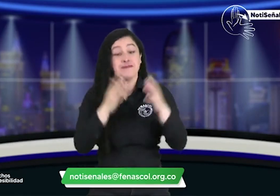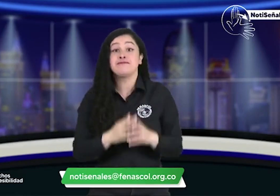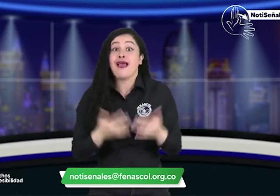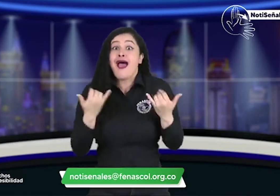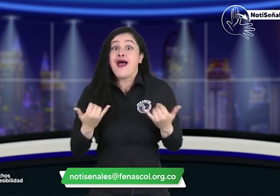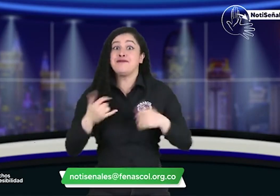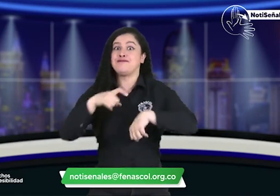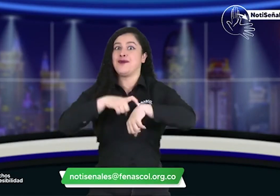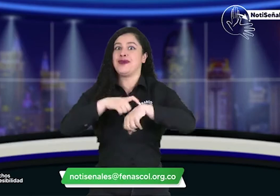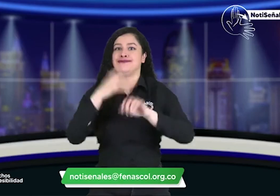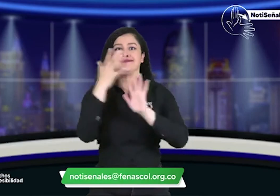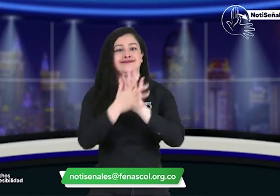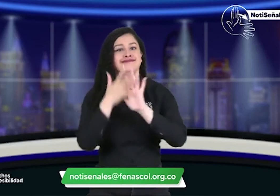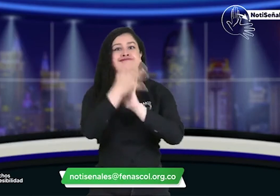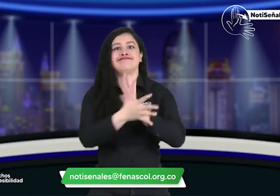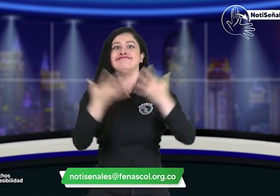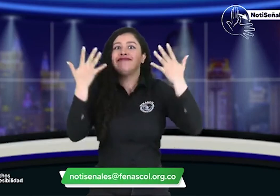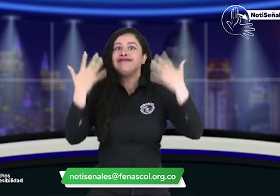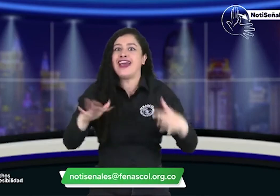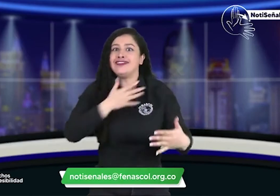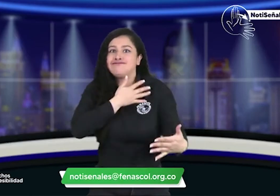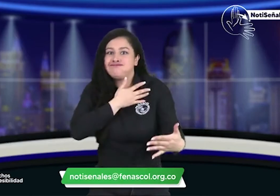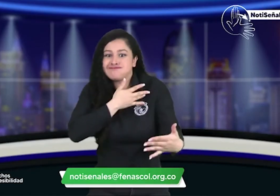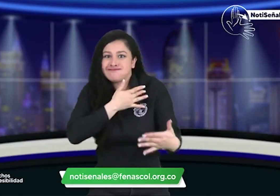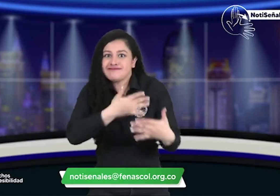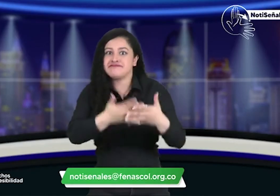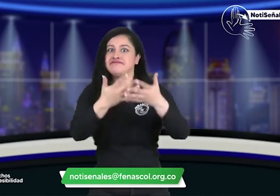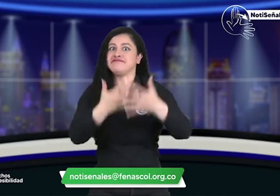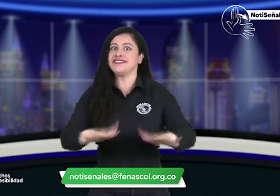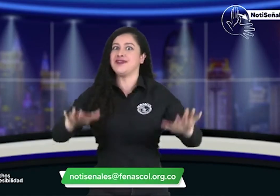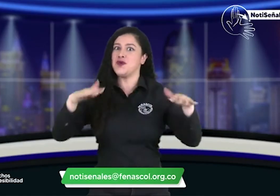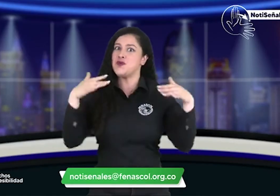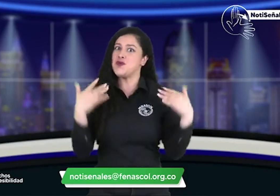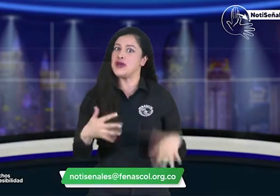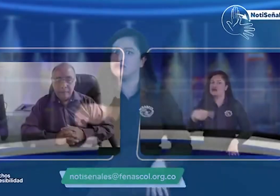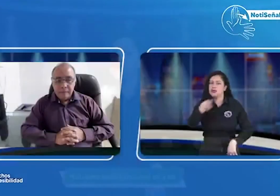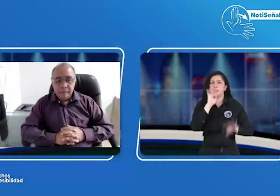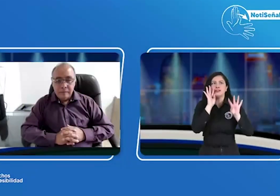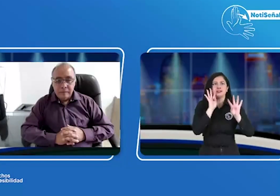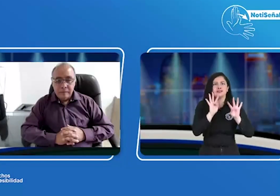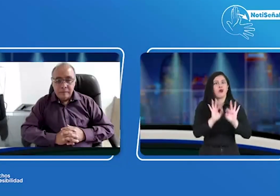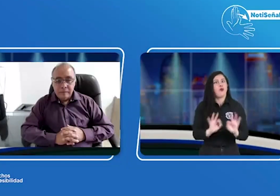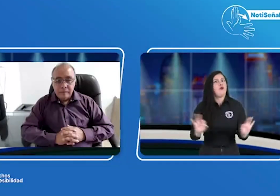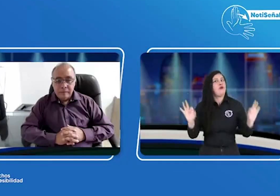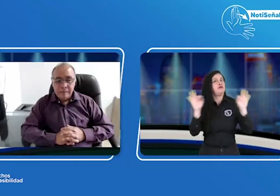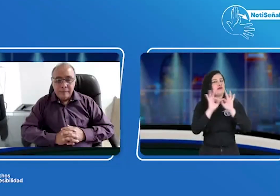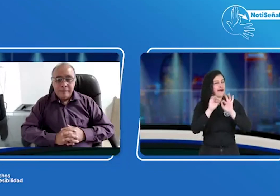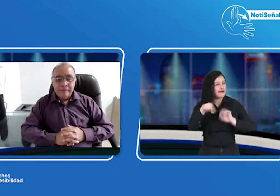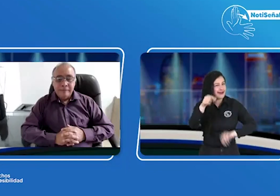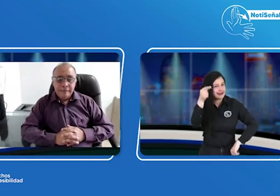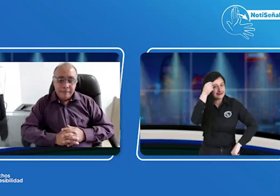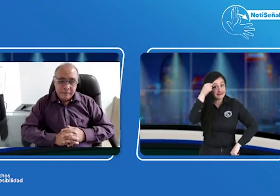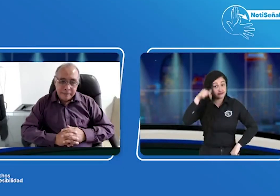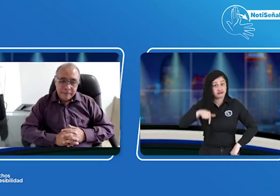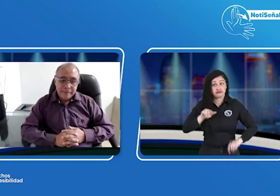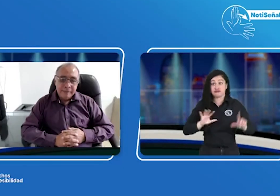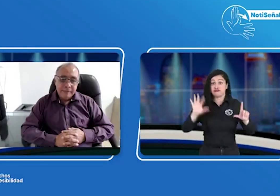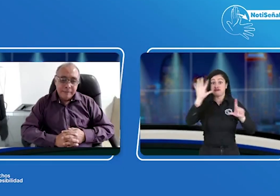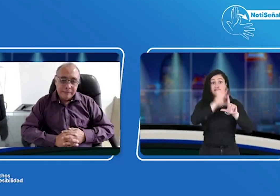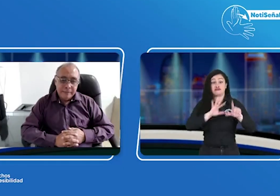instancias necesarias listo noticienales hemos llegado a nuestro al final de nuestro noticiero recuerden